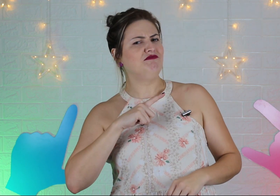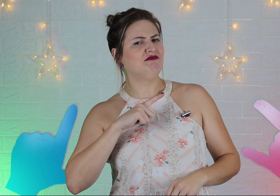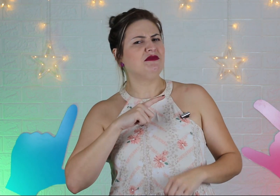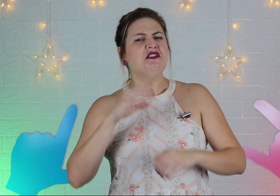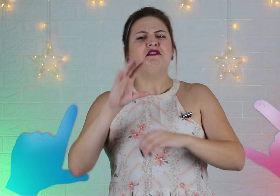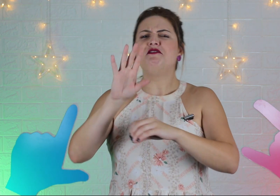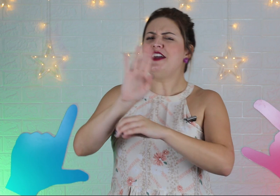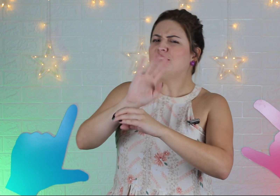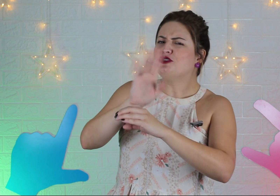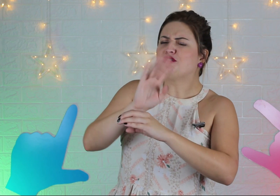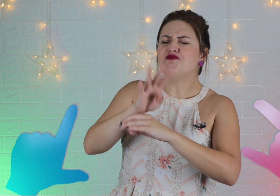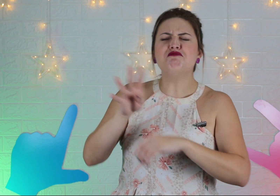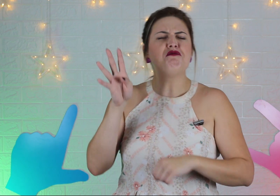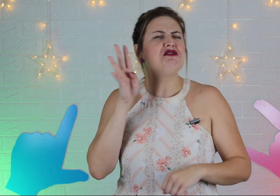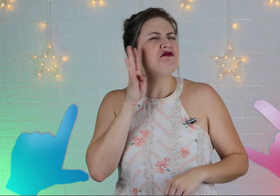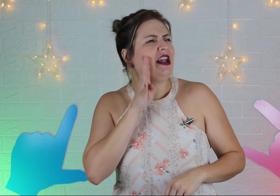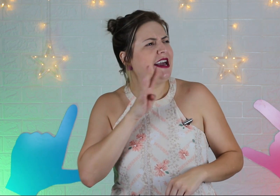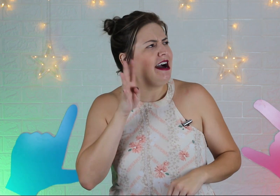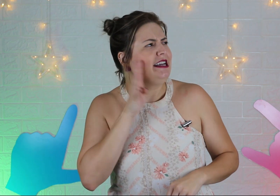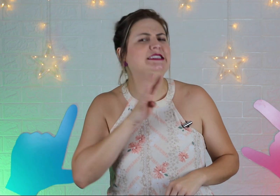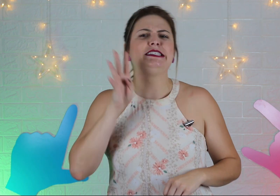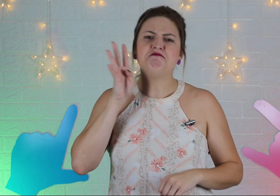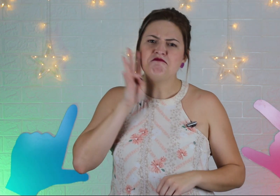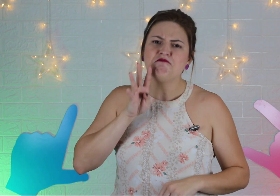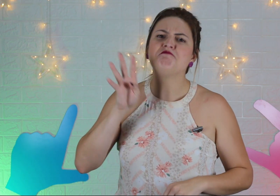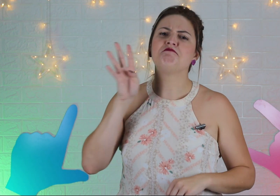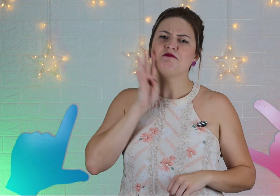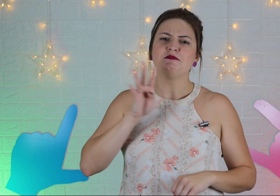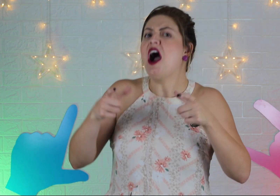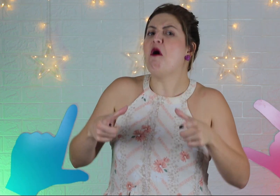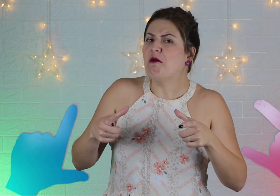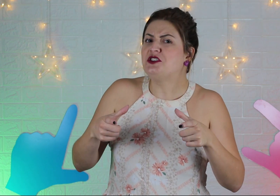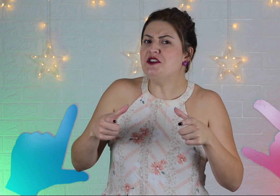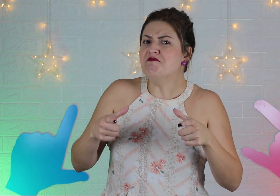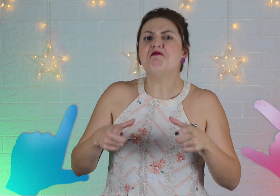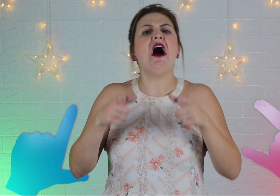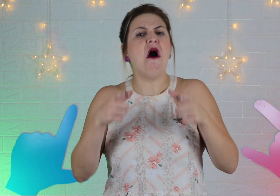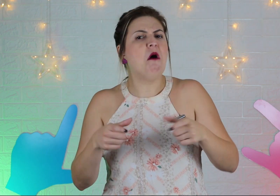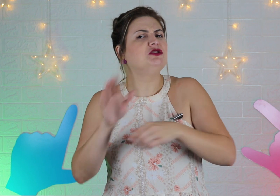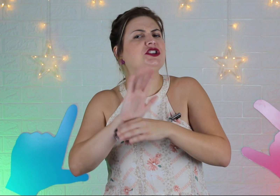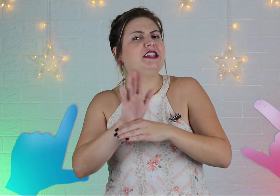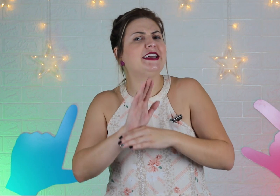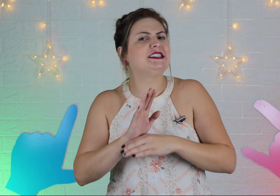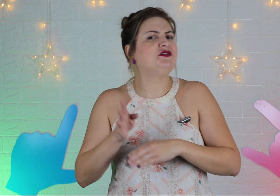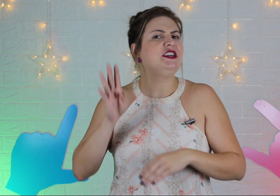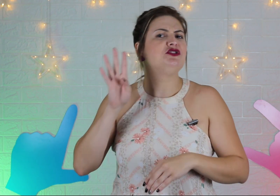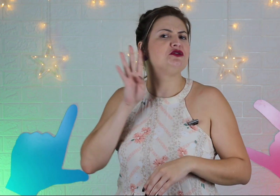Tem vídeos muito legais. Aonde? Aonde que tem esses vídeos